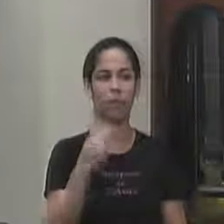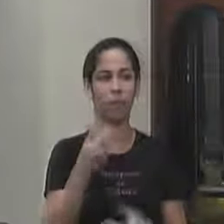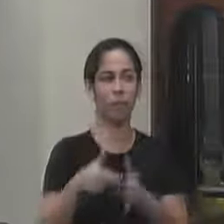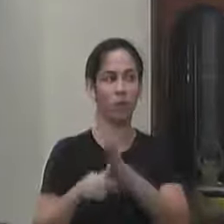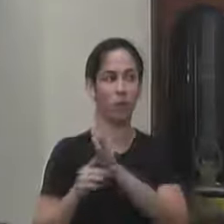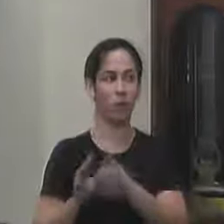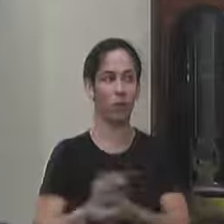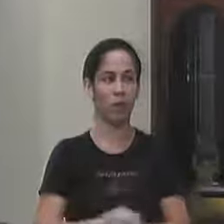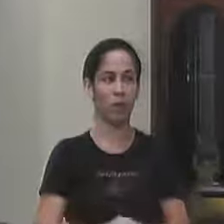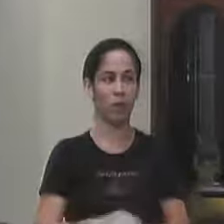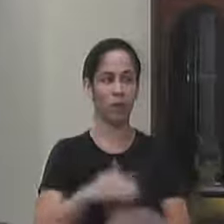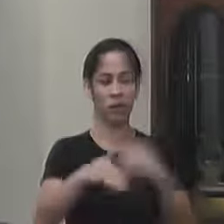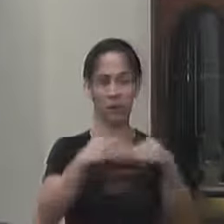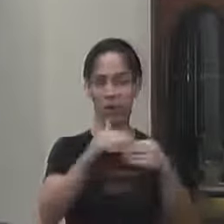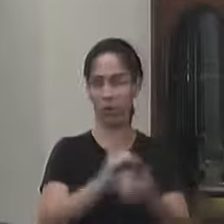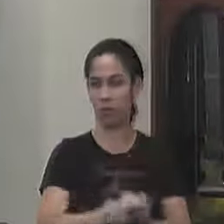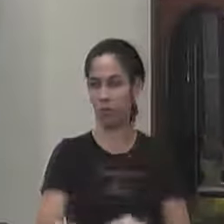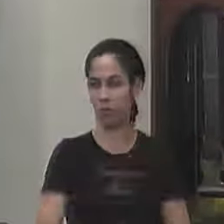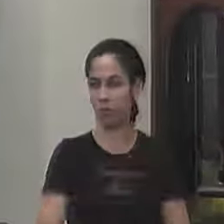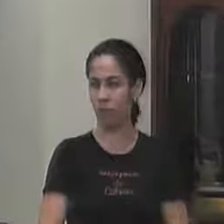e aí a gente vai